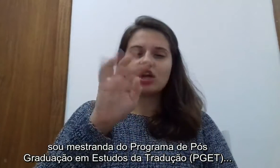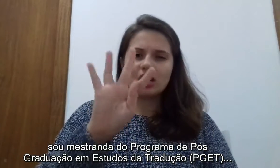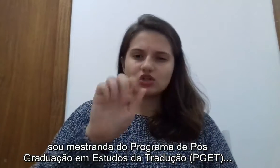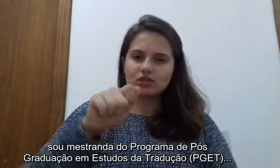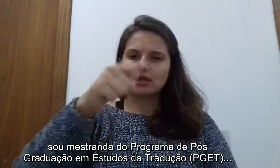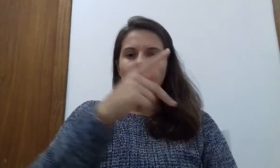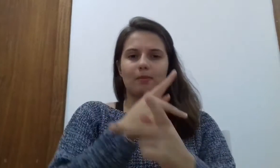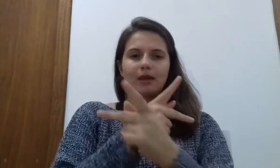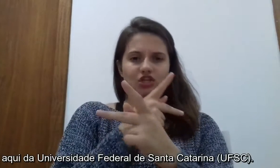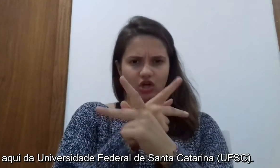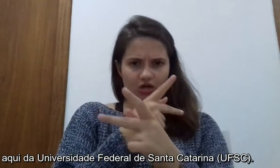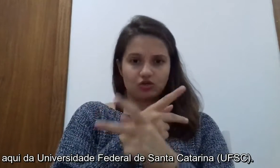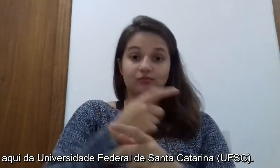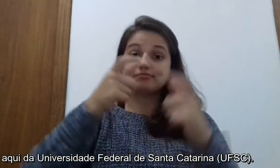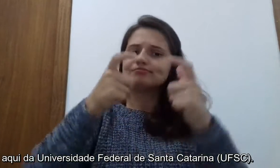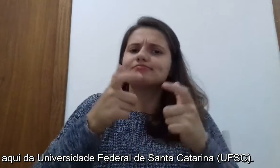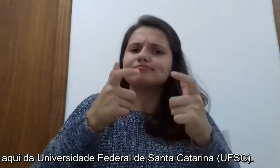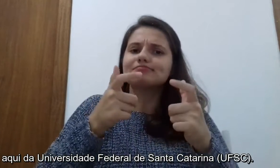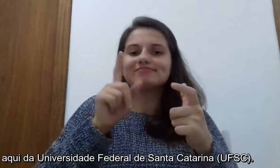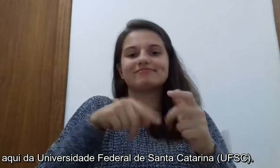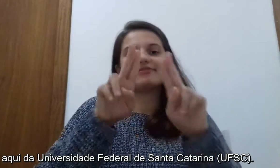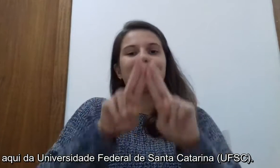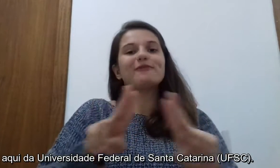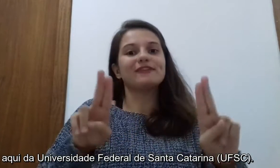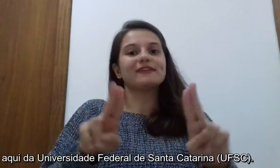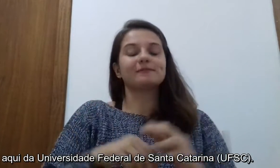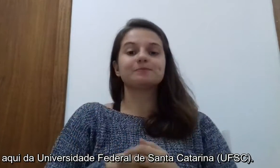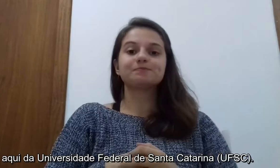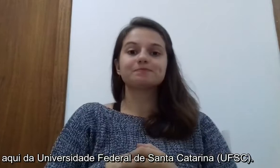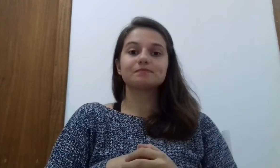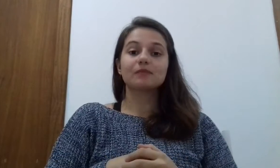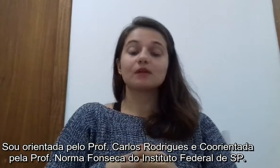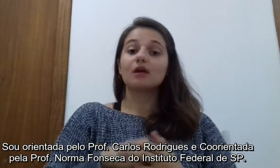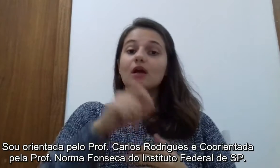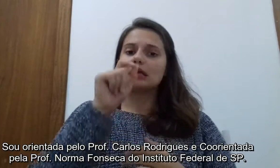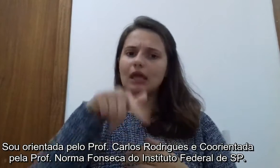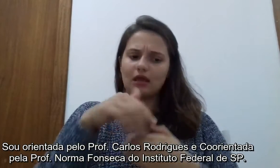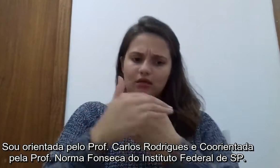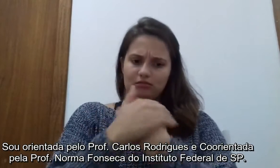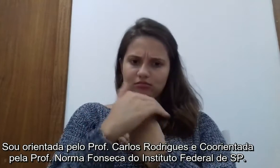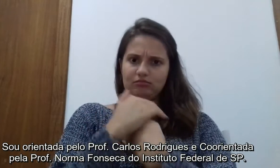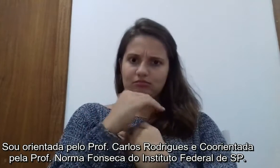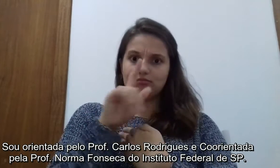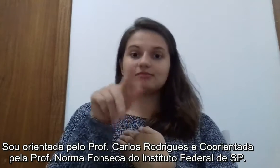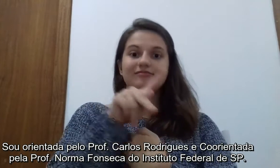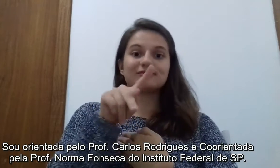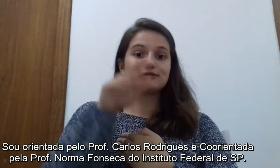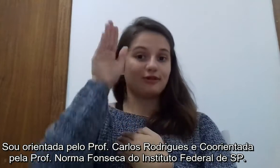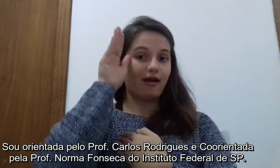aqui da Universidade Federal de Santa Catarina. Eu sou orientada pelo professor Carlos Rodrigues e